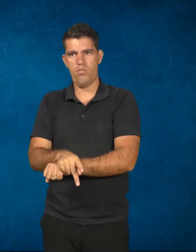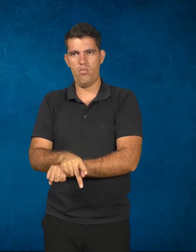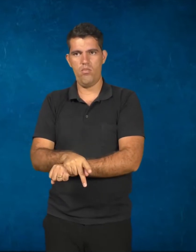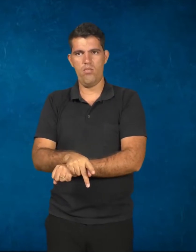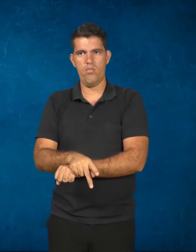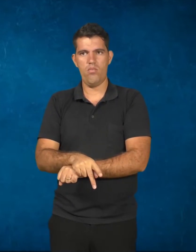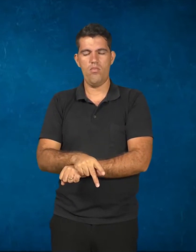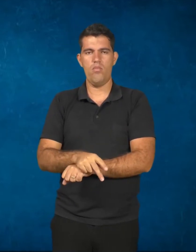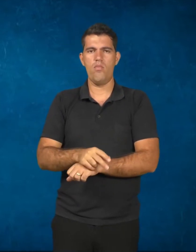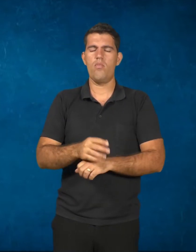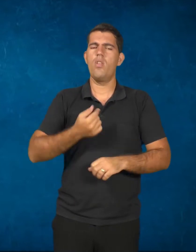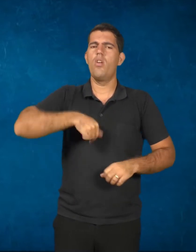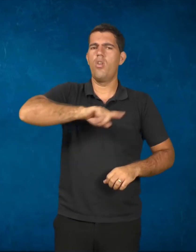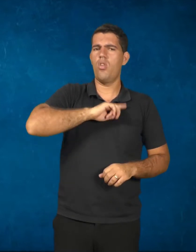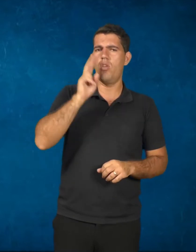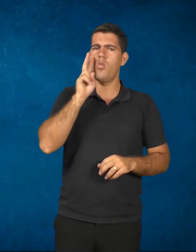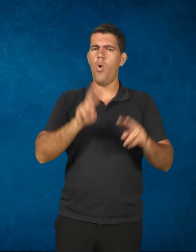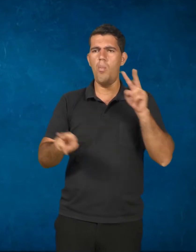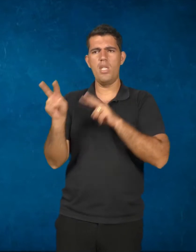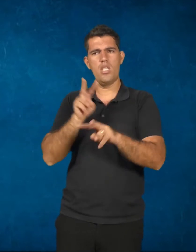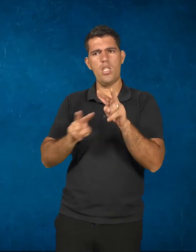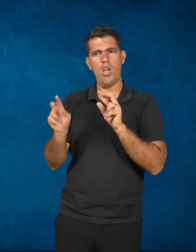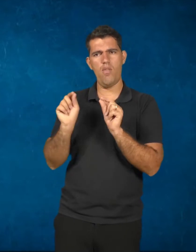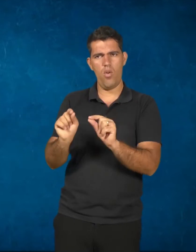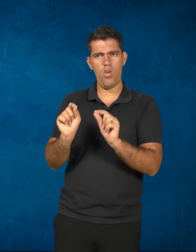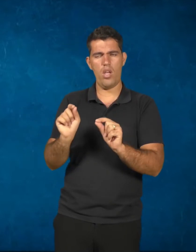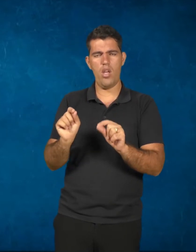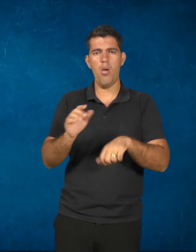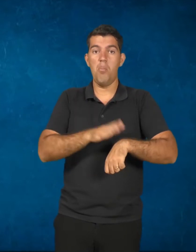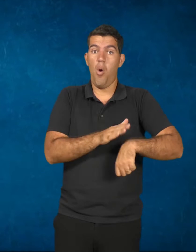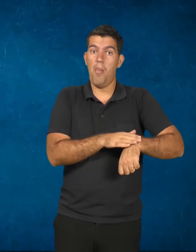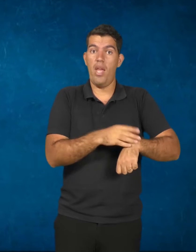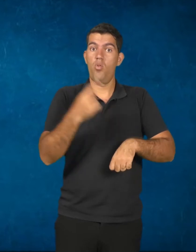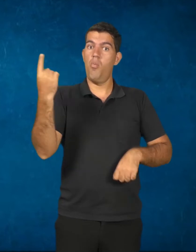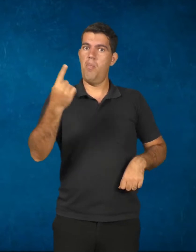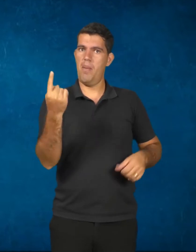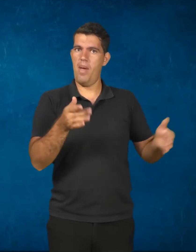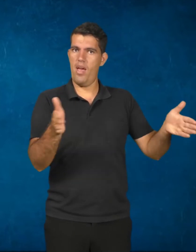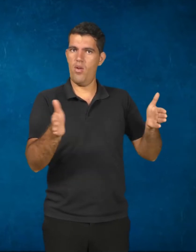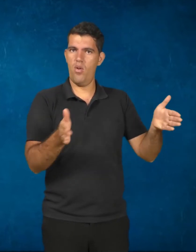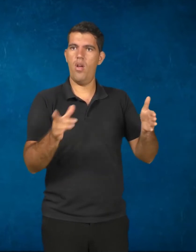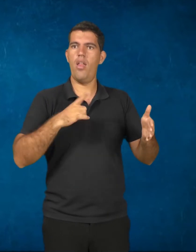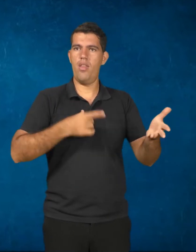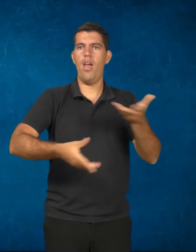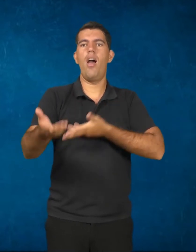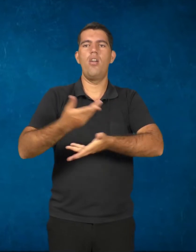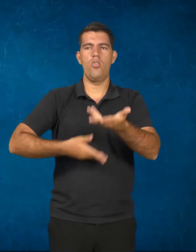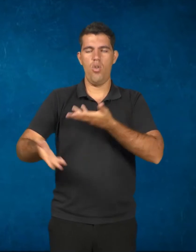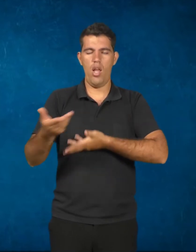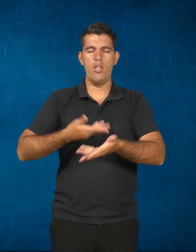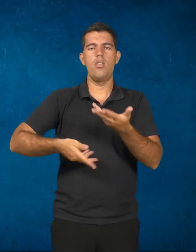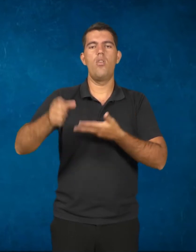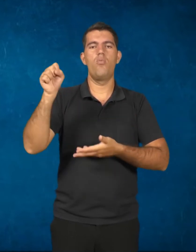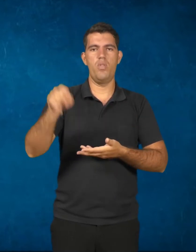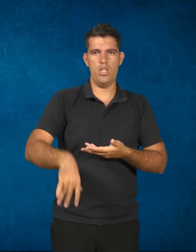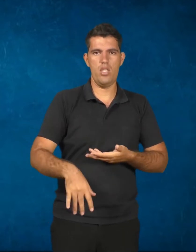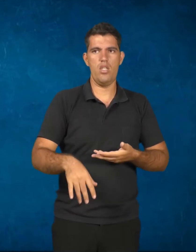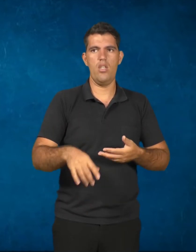Então, o que a gente observa aqui? No primeiro momento, ela cria uma articulação, formação profissional junto com o ensino